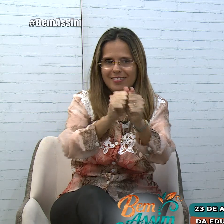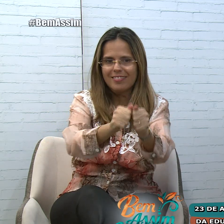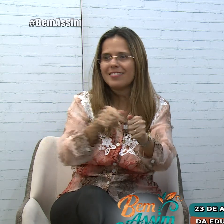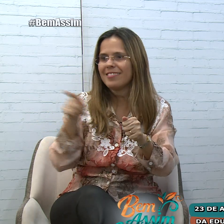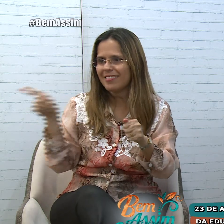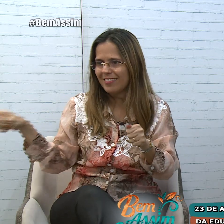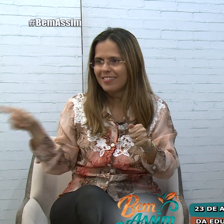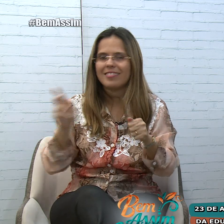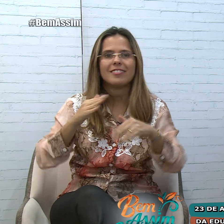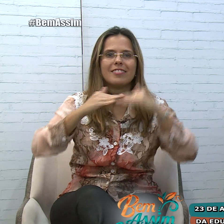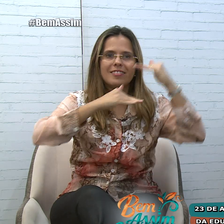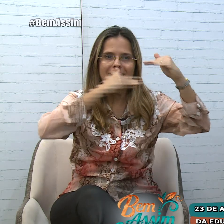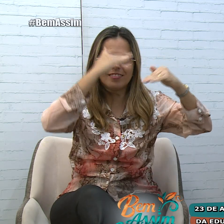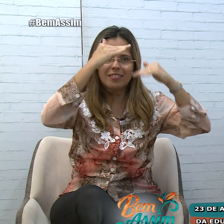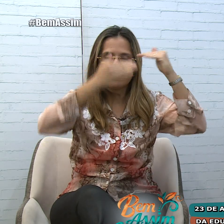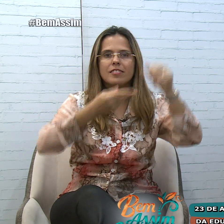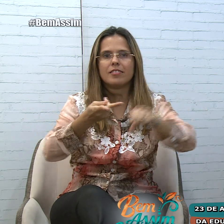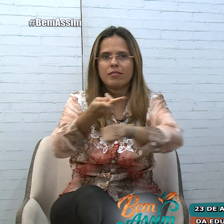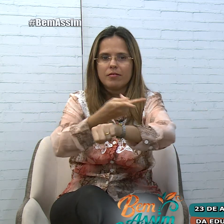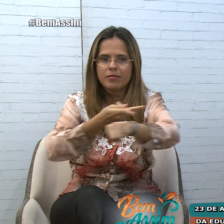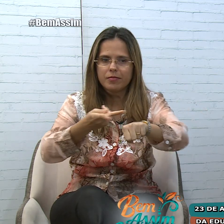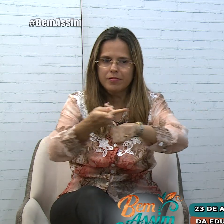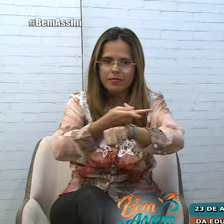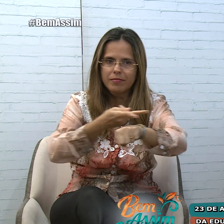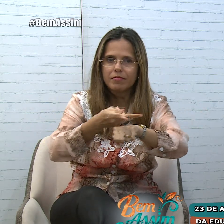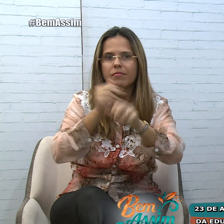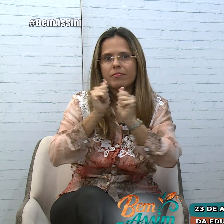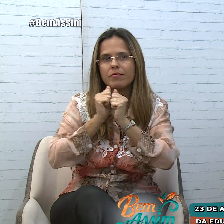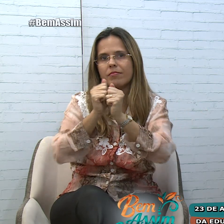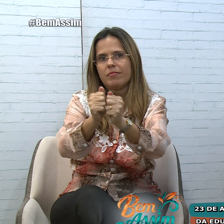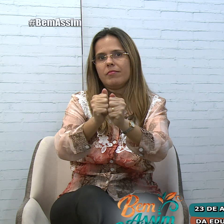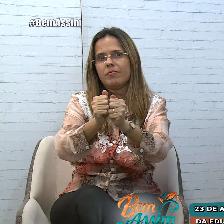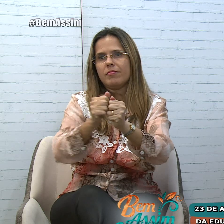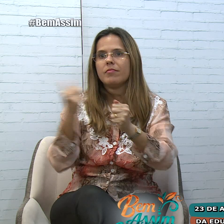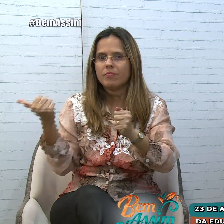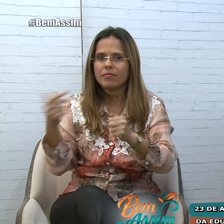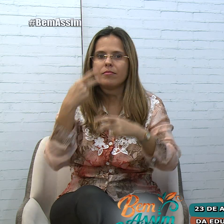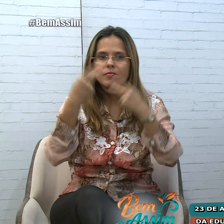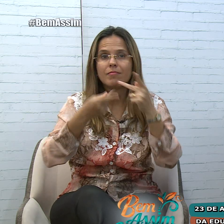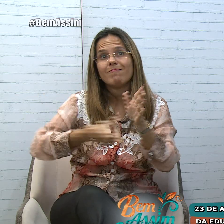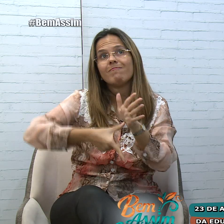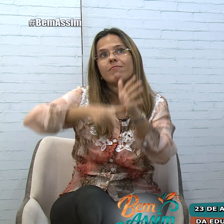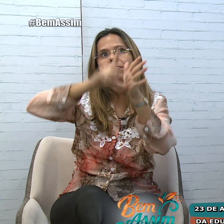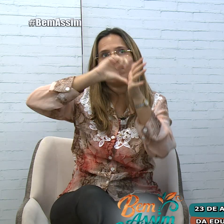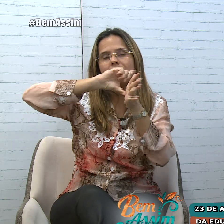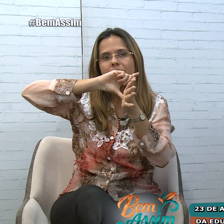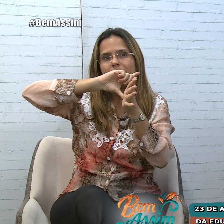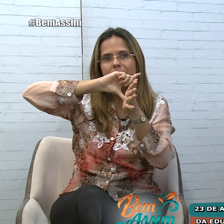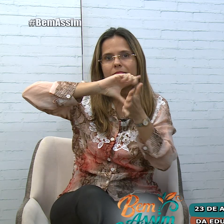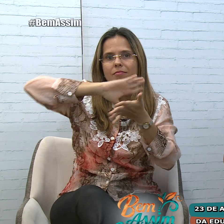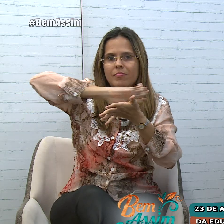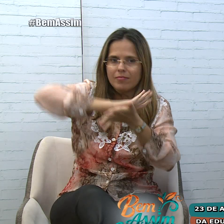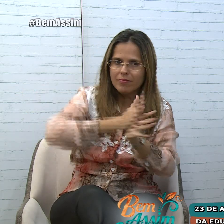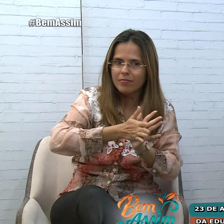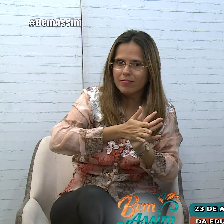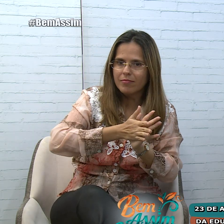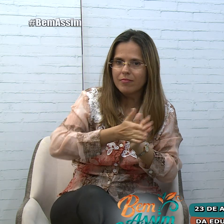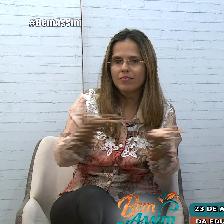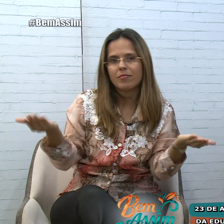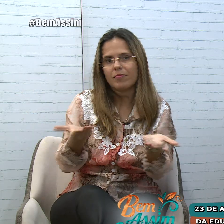está desenvolvendo e buscando estar junto. Então é como ela disse, se antes ela era excluída, hoje em dia não. Hoje em dia